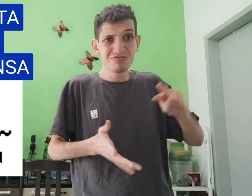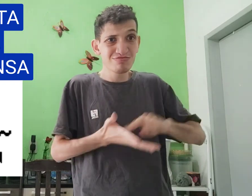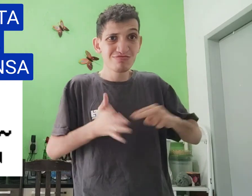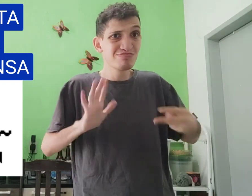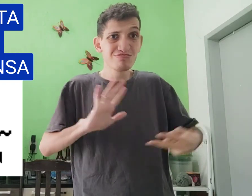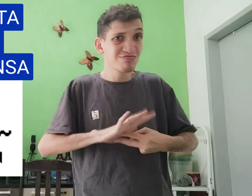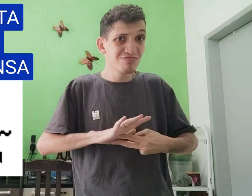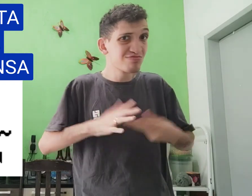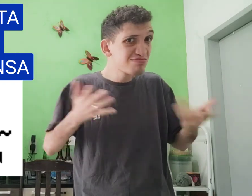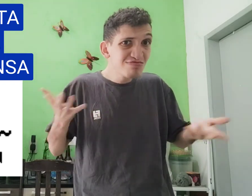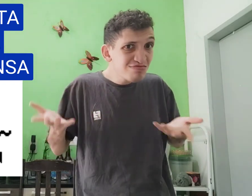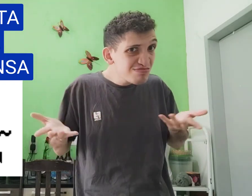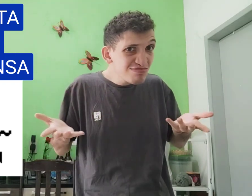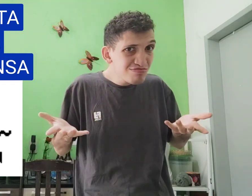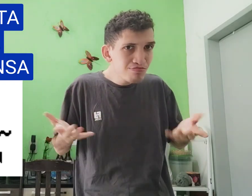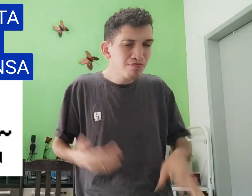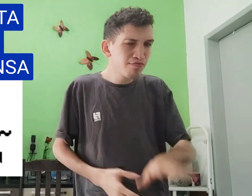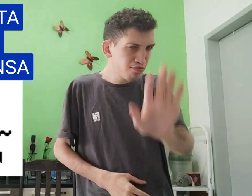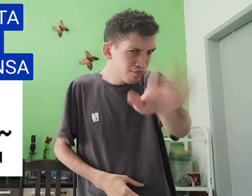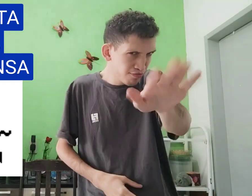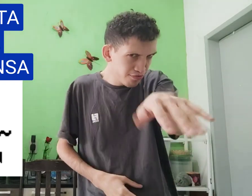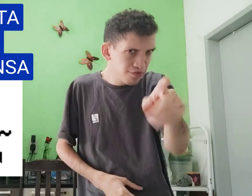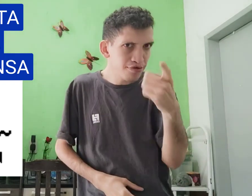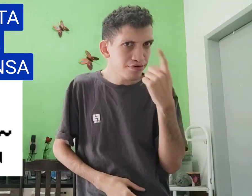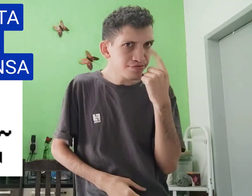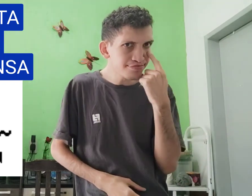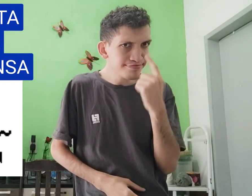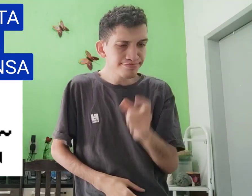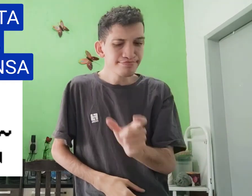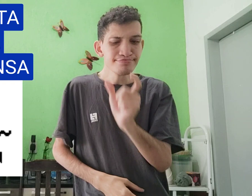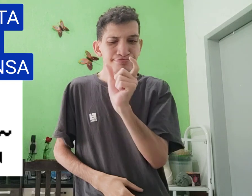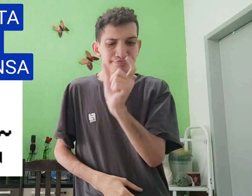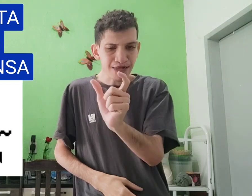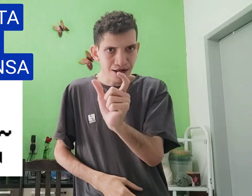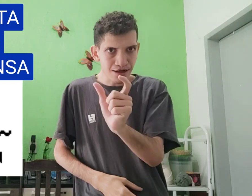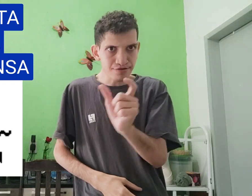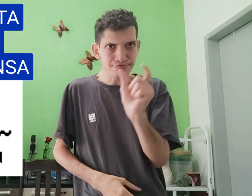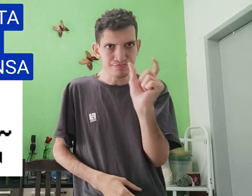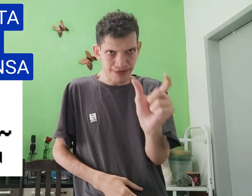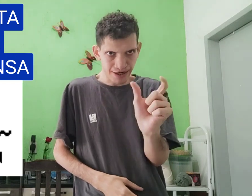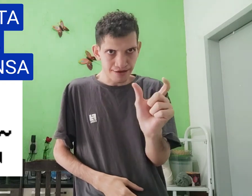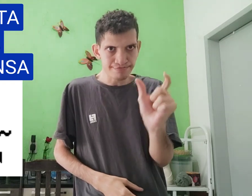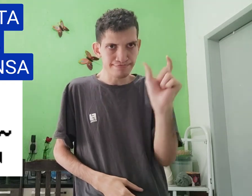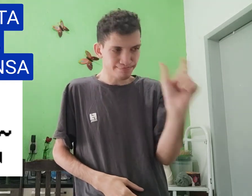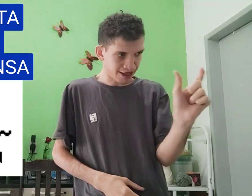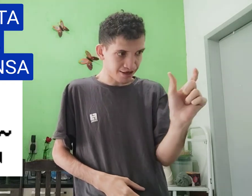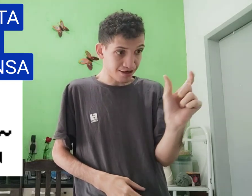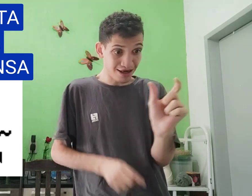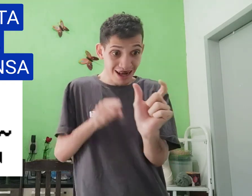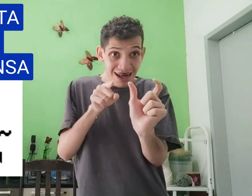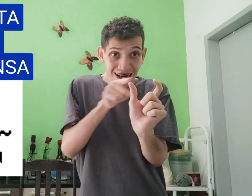Então, isso significa o que? Olha, palavra, palavra, palavra.